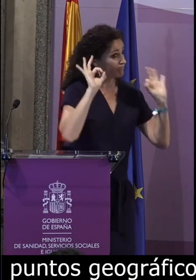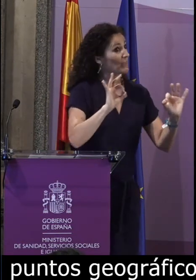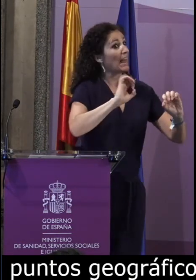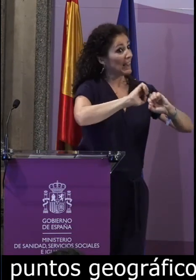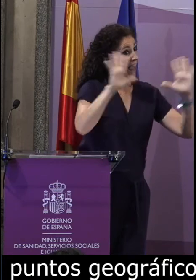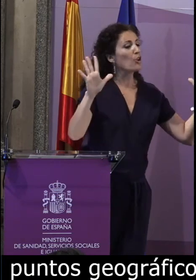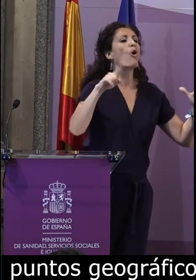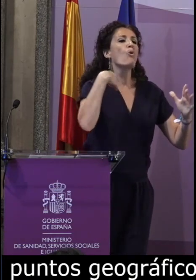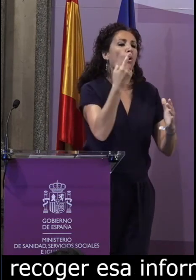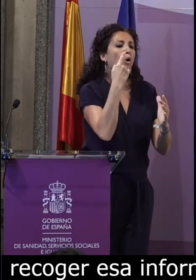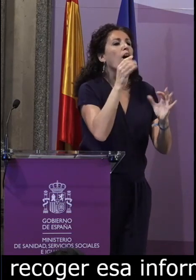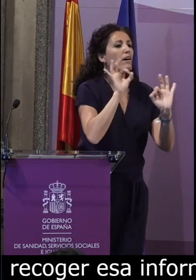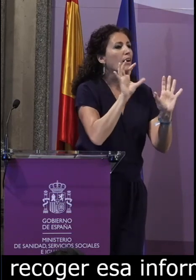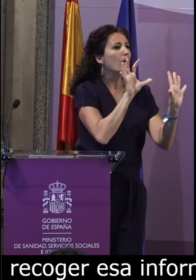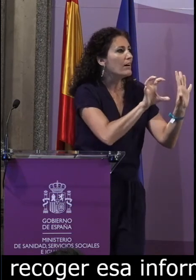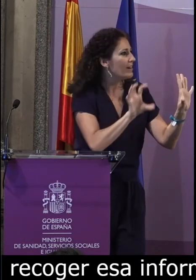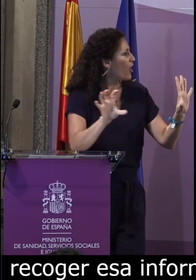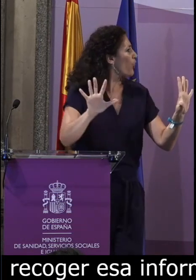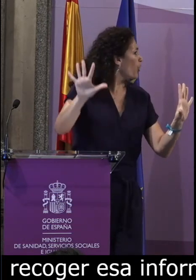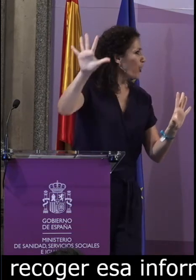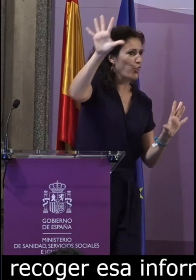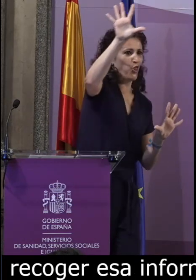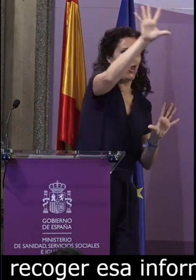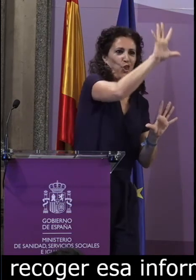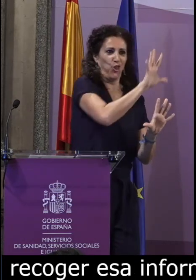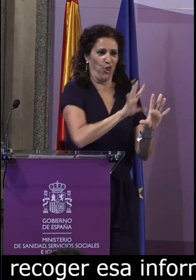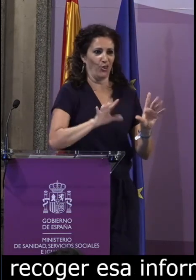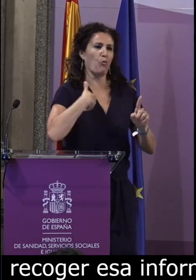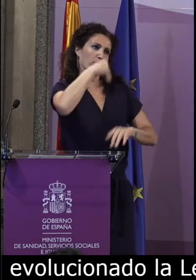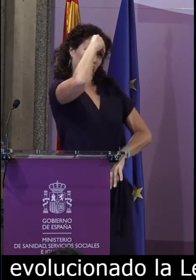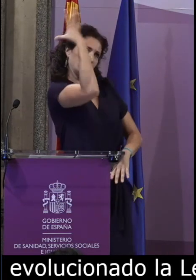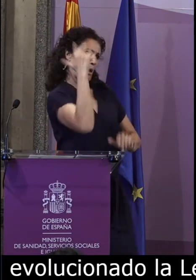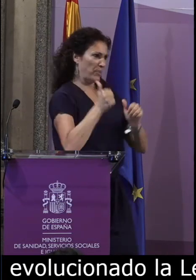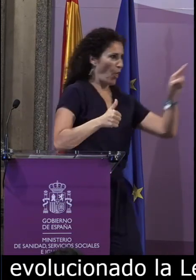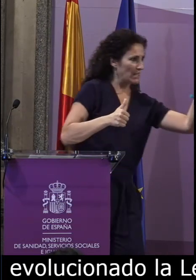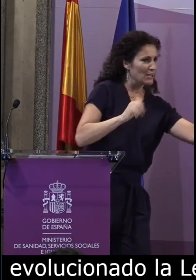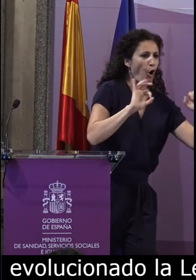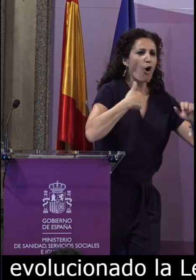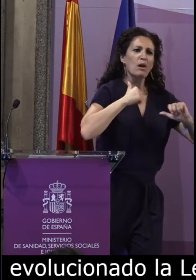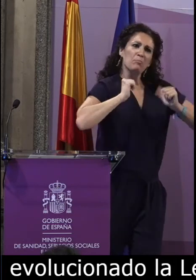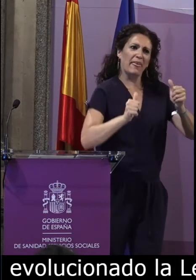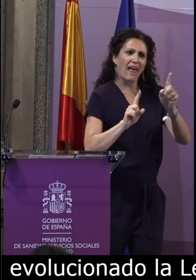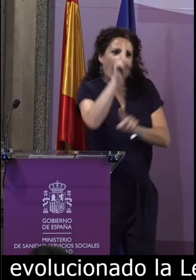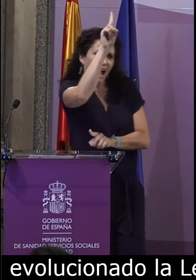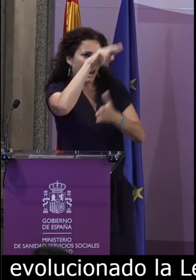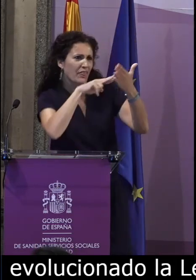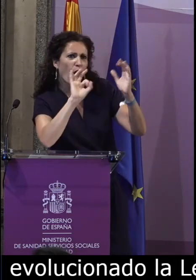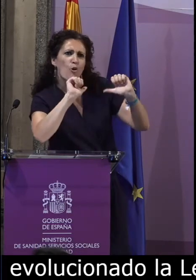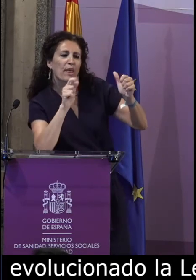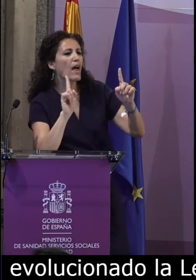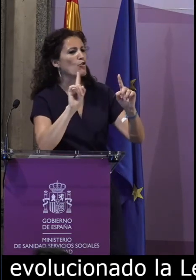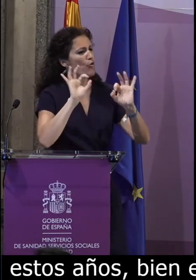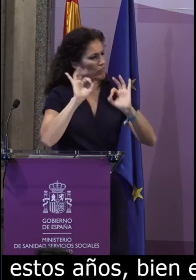largo de estos años, bien en entornos propiamente del colectivo de personas sordas, como puedan ser asociaciones y colegios, y a nivel